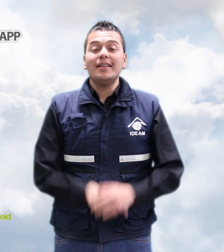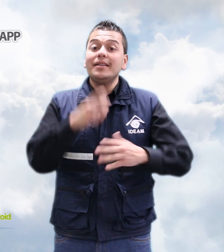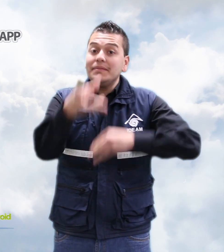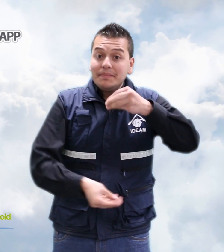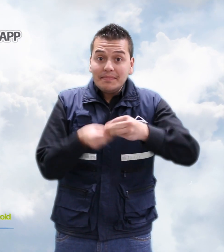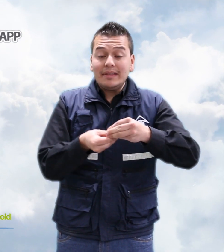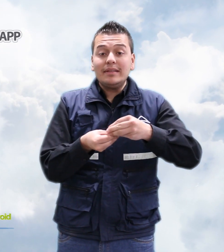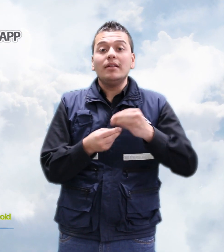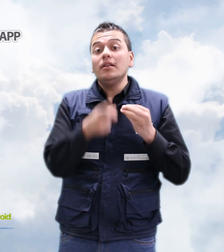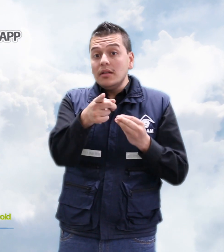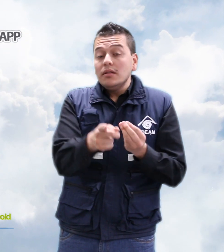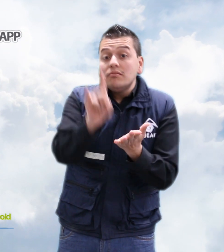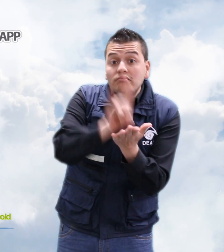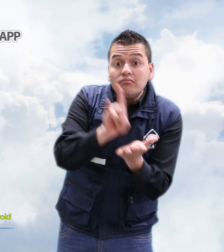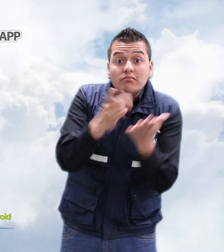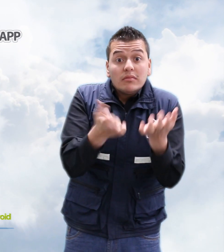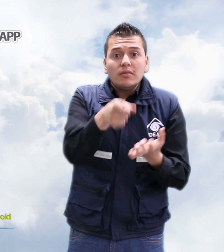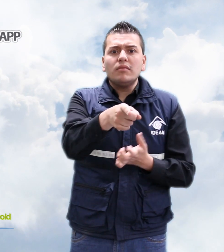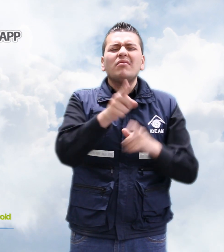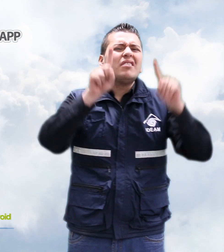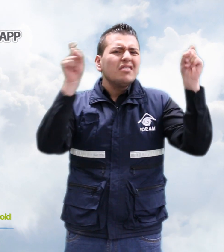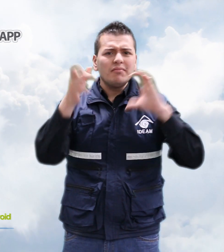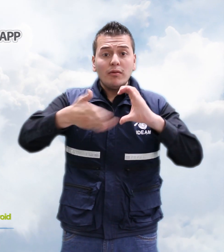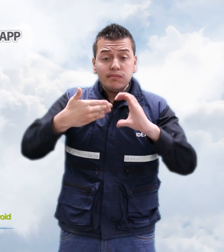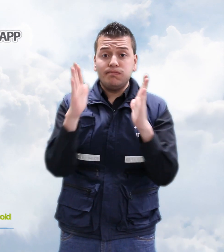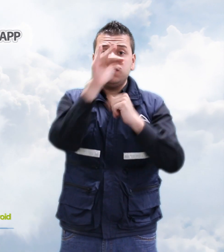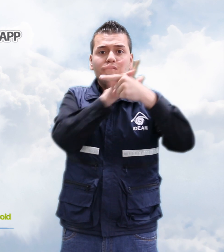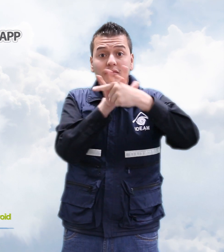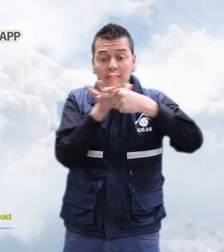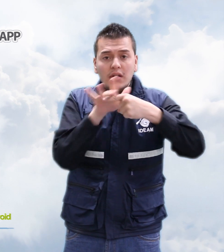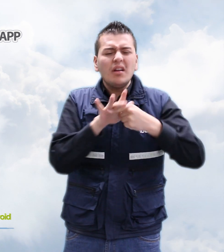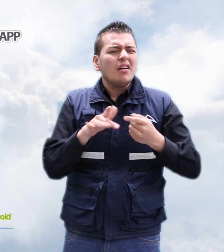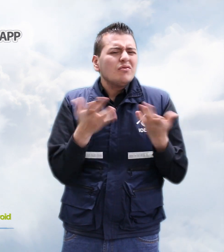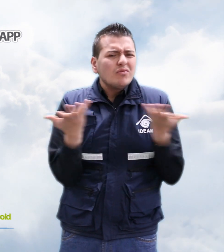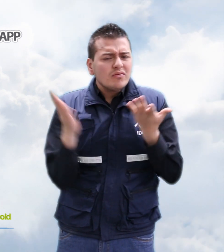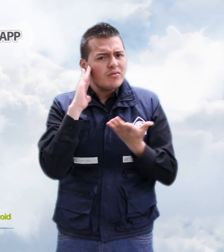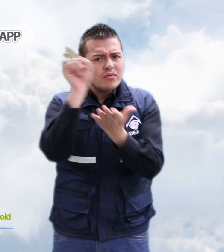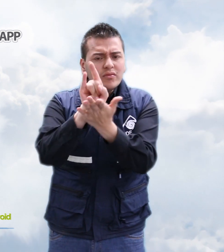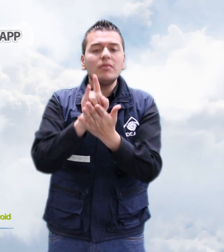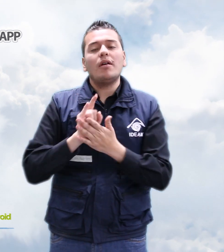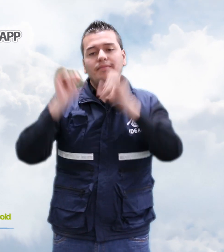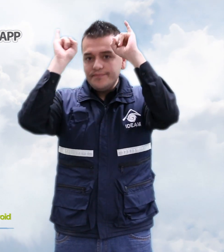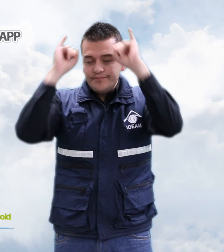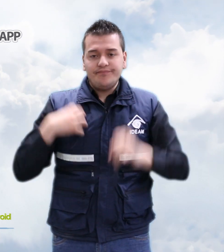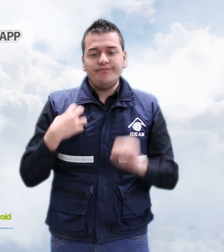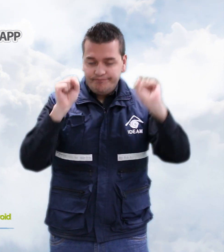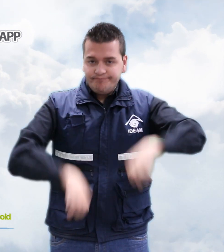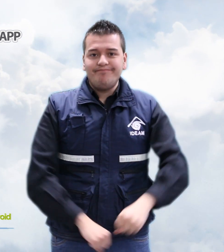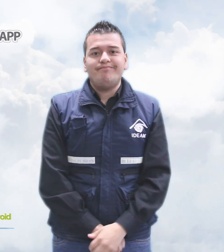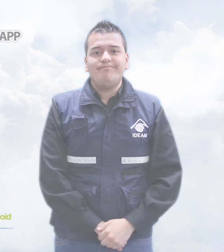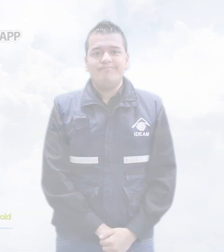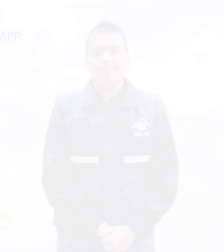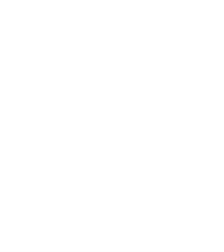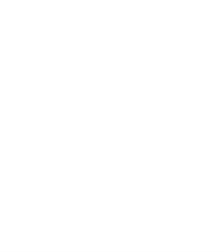Adicionalmente, los invitamos a descargar nuestro aplicativo Mi Pronóstico, disponible para dispositivos móviles iPhone y Android.